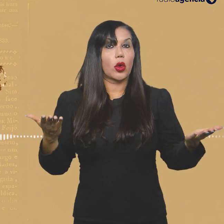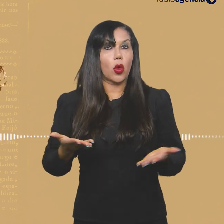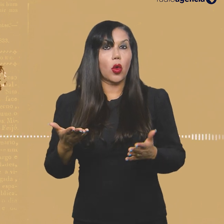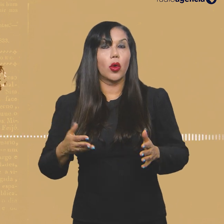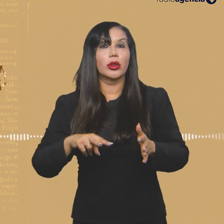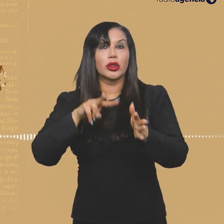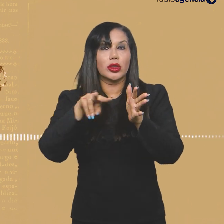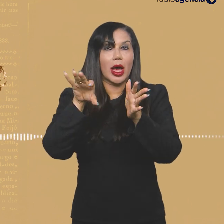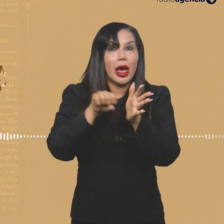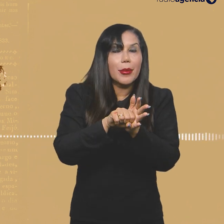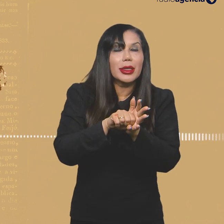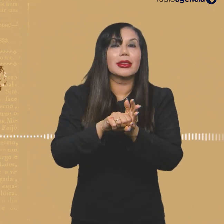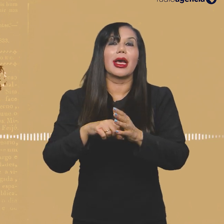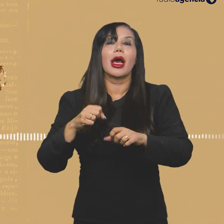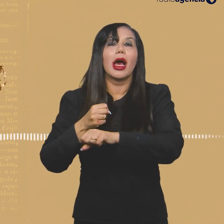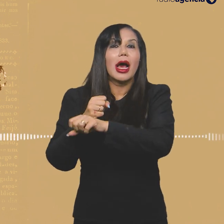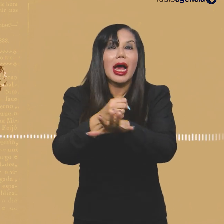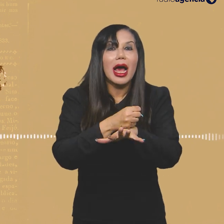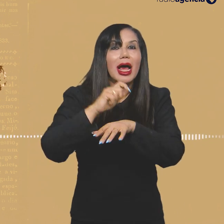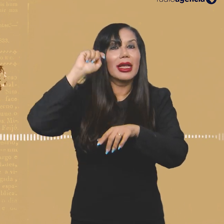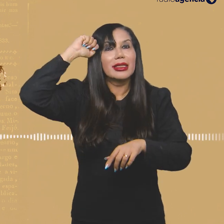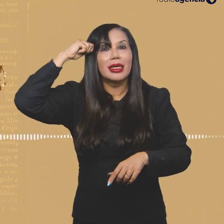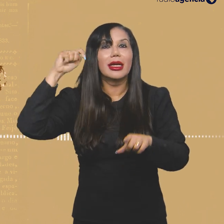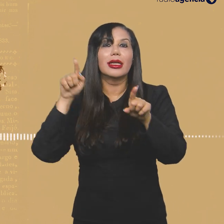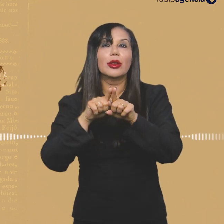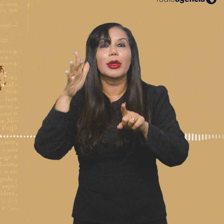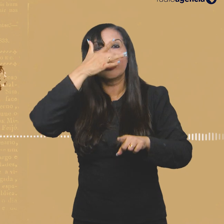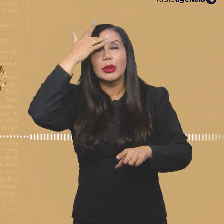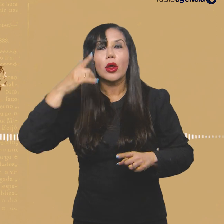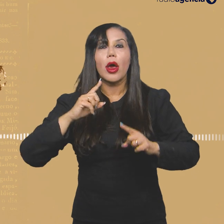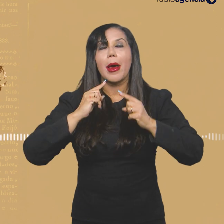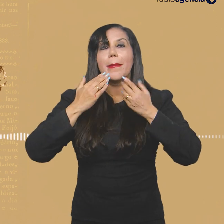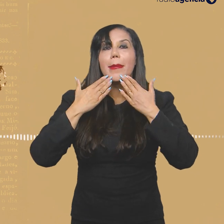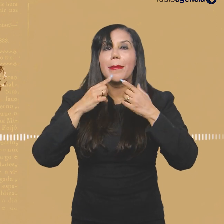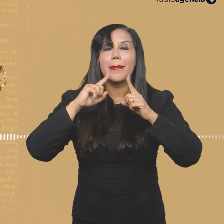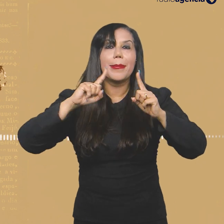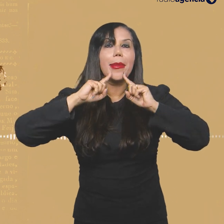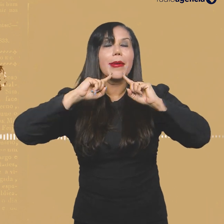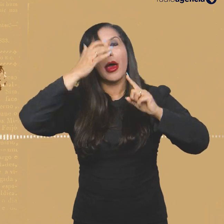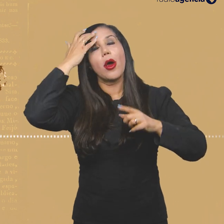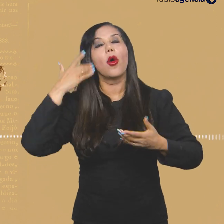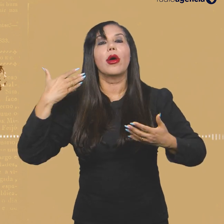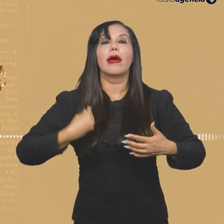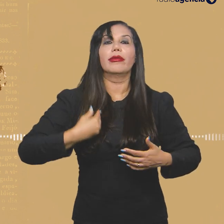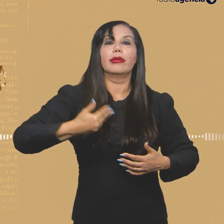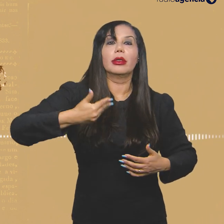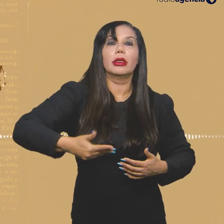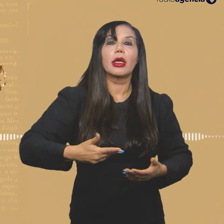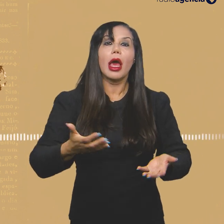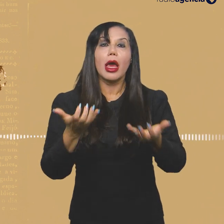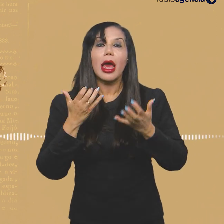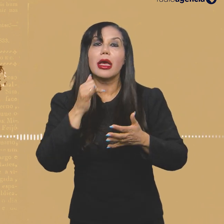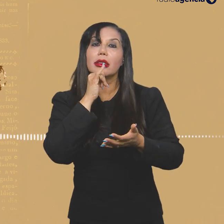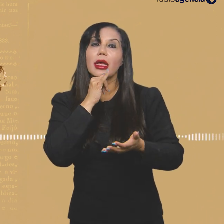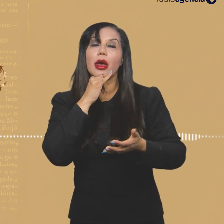Eu acho que hoje a imprensa rápida negra, assim como as pessoas venham a ser reivindicadas no seu cotidiano, tem